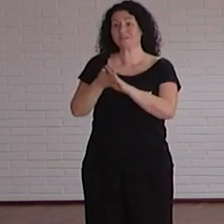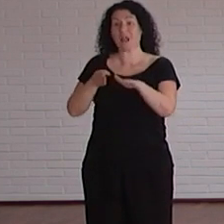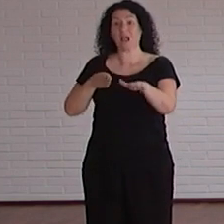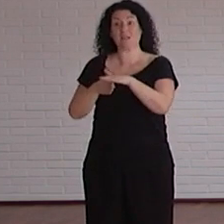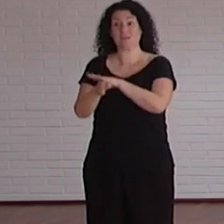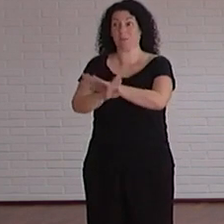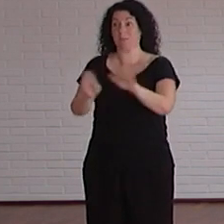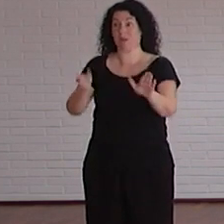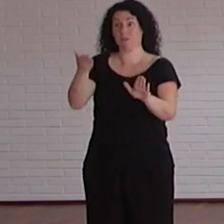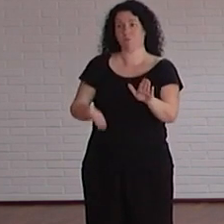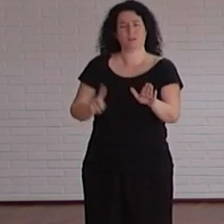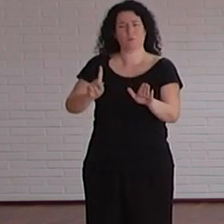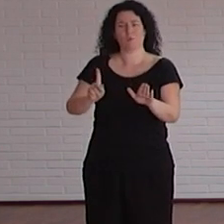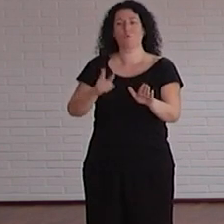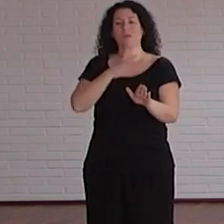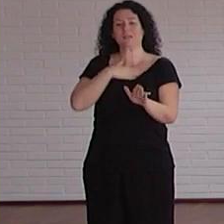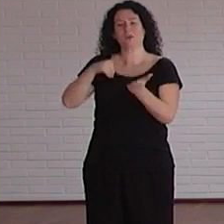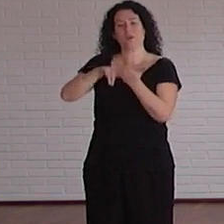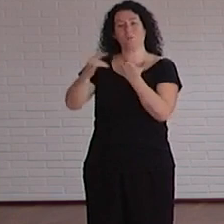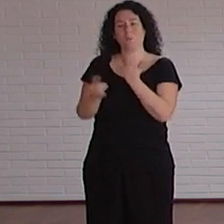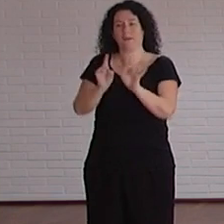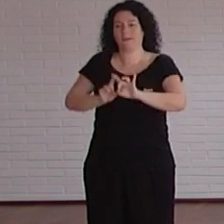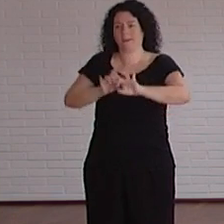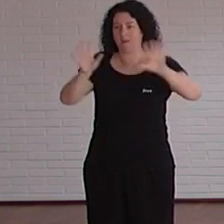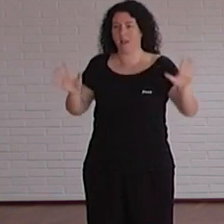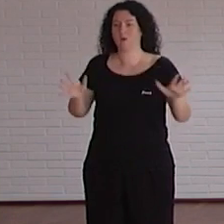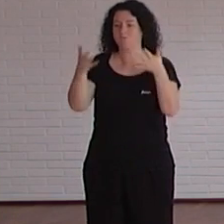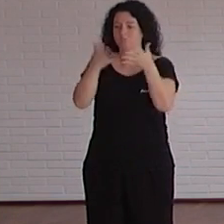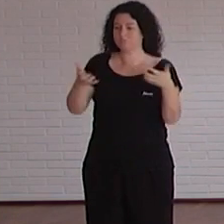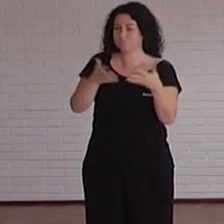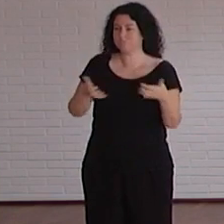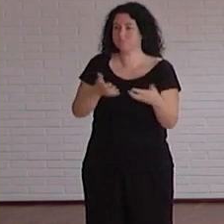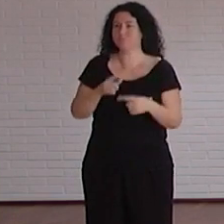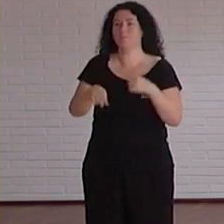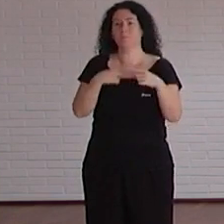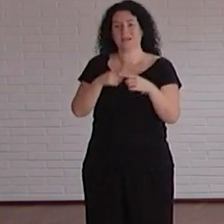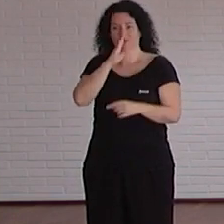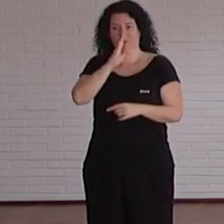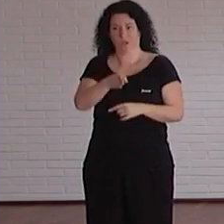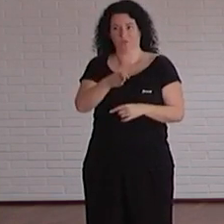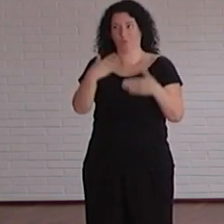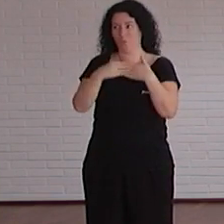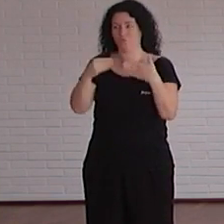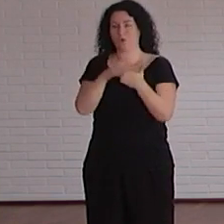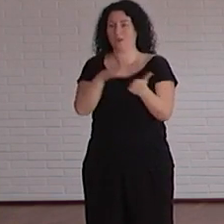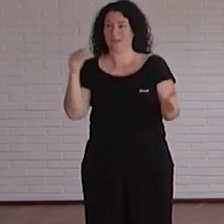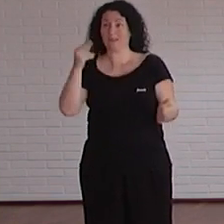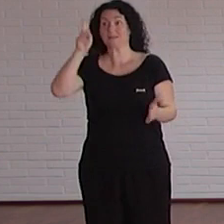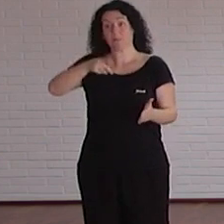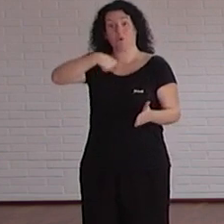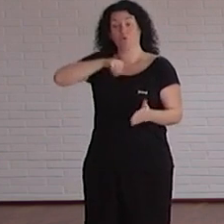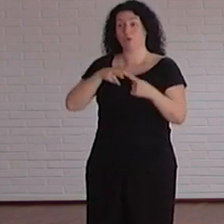sino también el lenguaje claro y directo que nos dedicamos a usuarios y luego también lo utilizábamos como una herramienta para nosotros